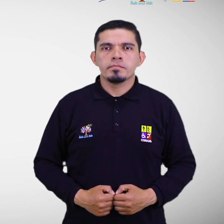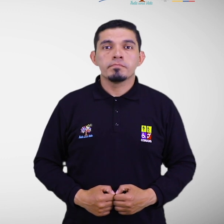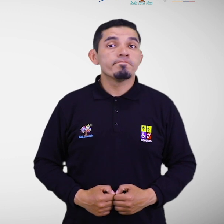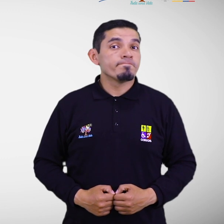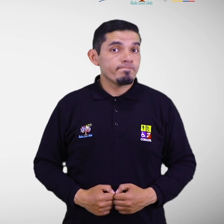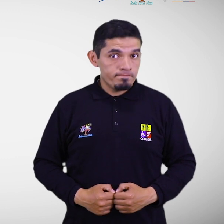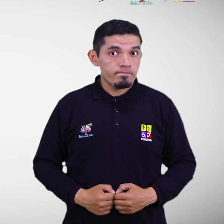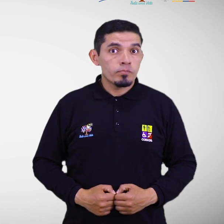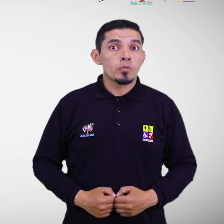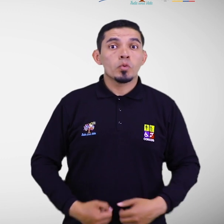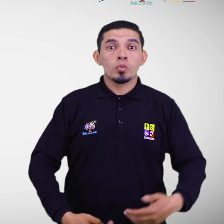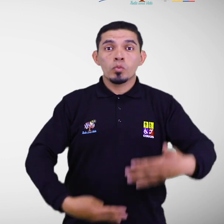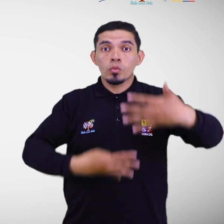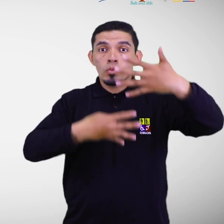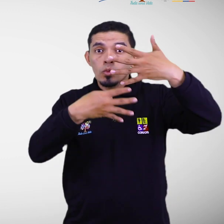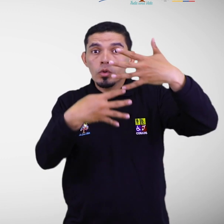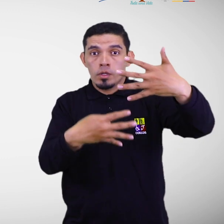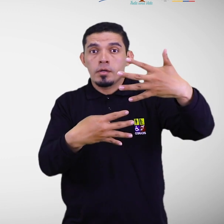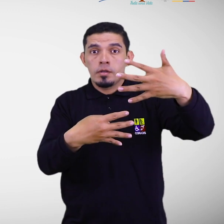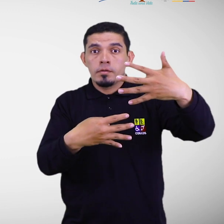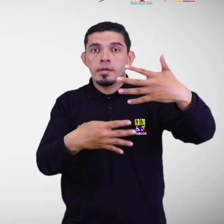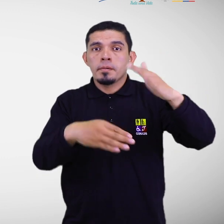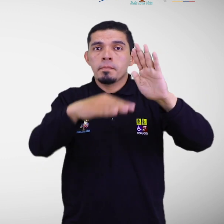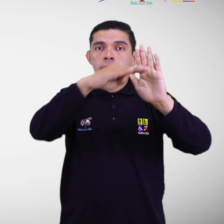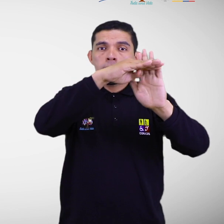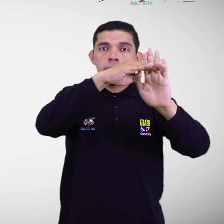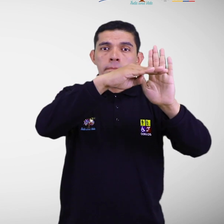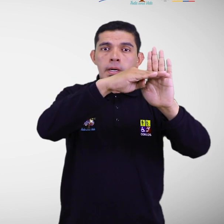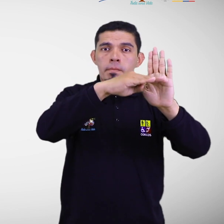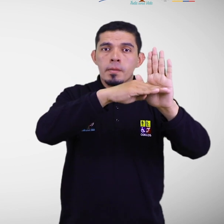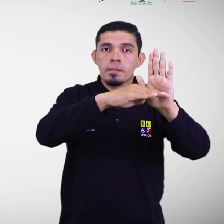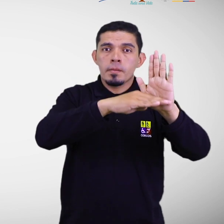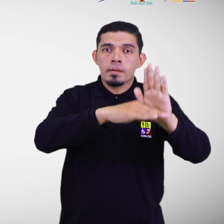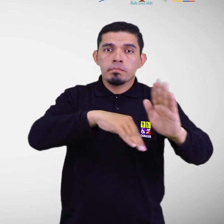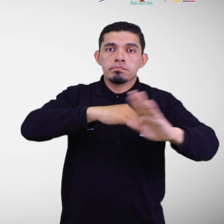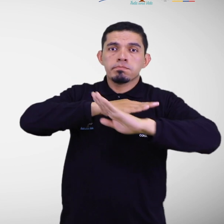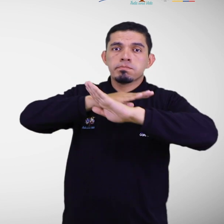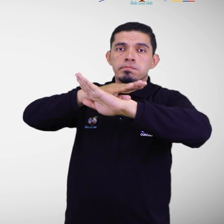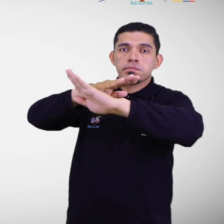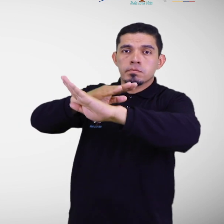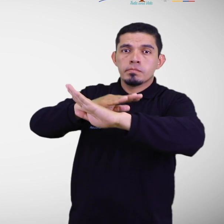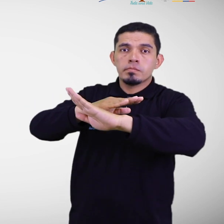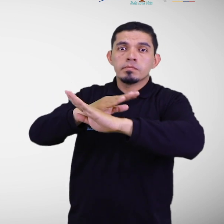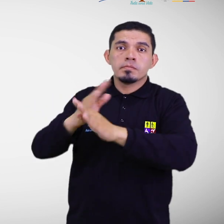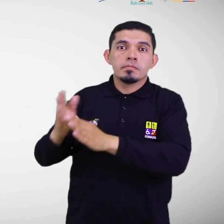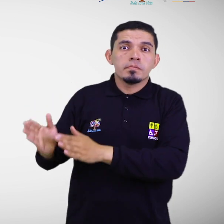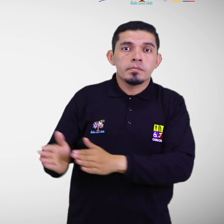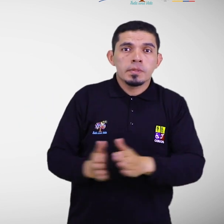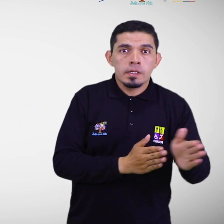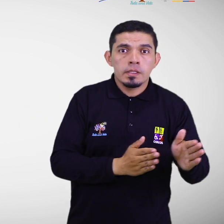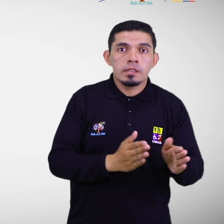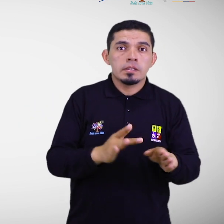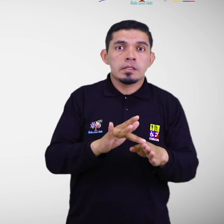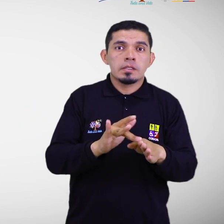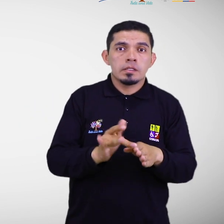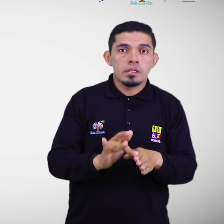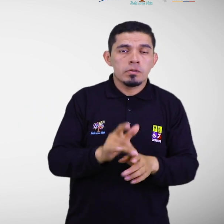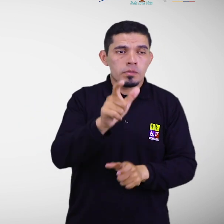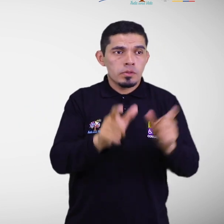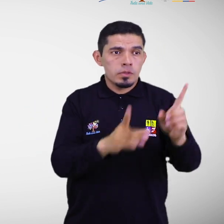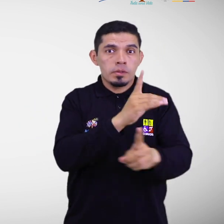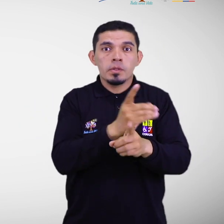Paso 9. Implementar estándares para la reducción del riesgo de las personas con discapacidad en el proceso de